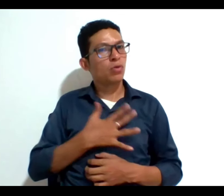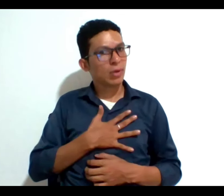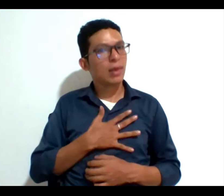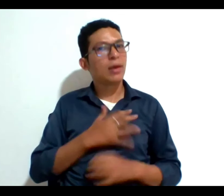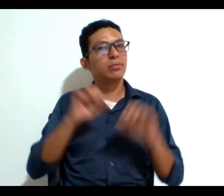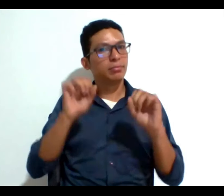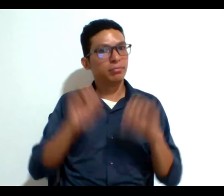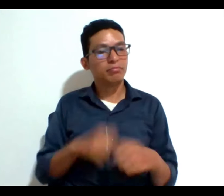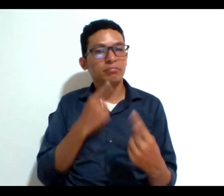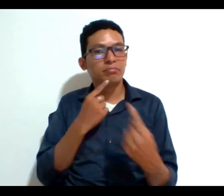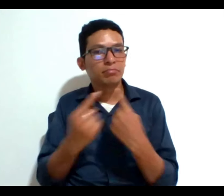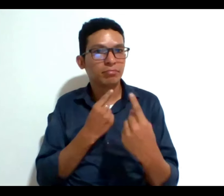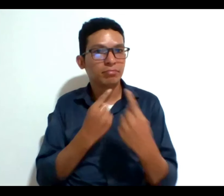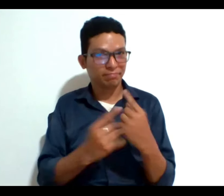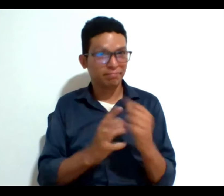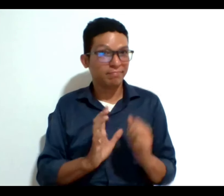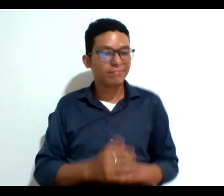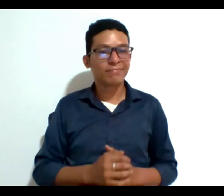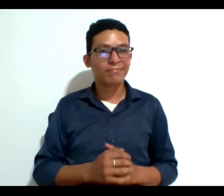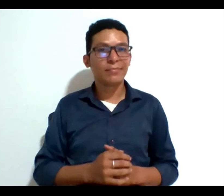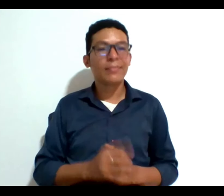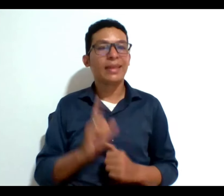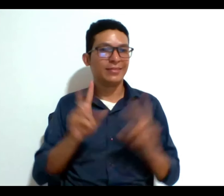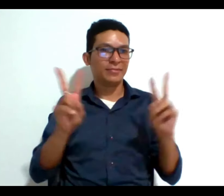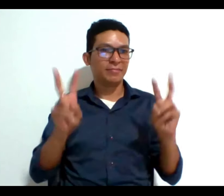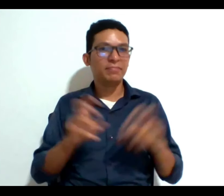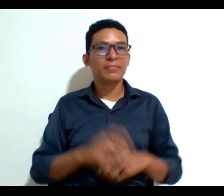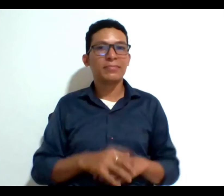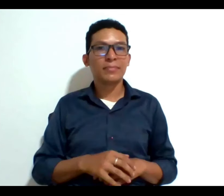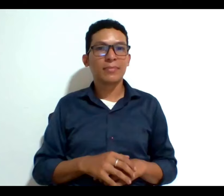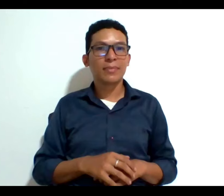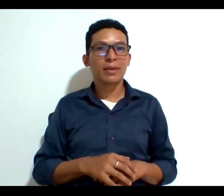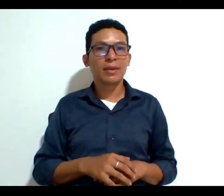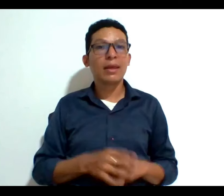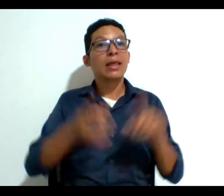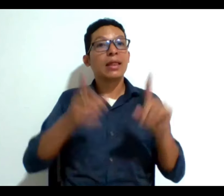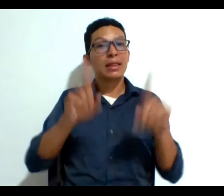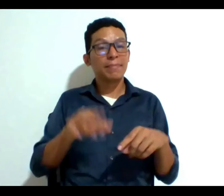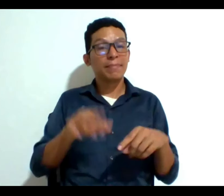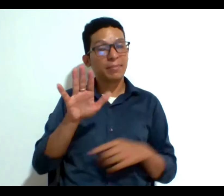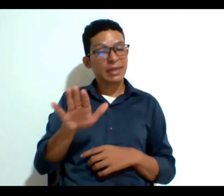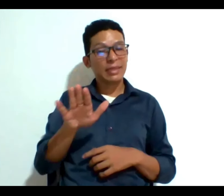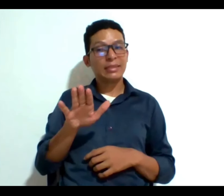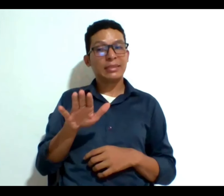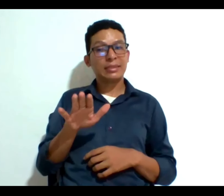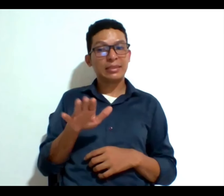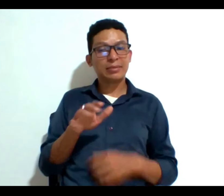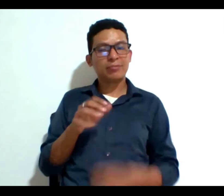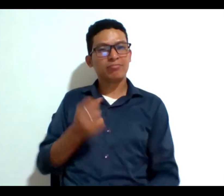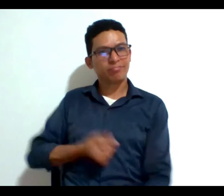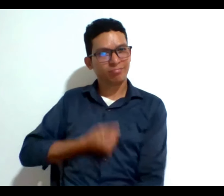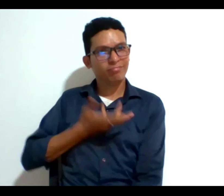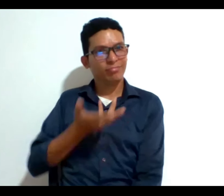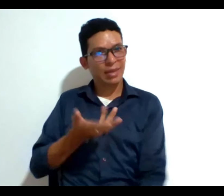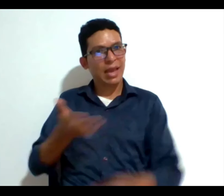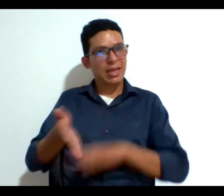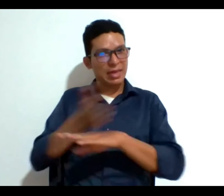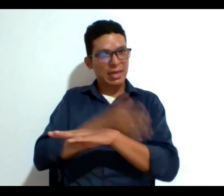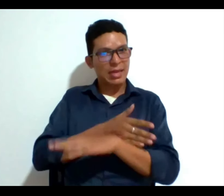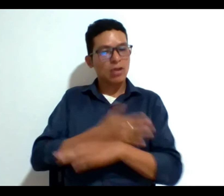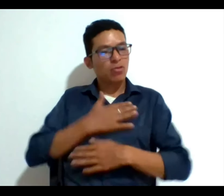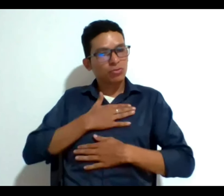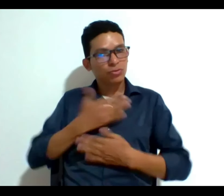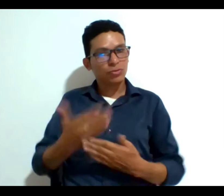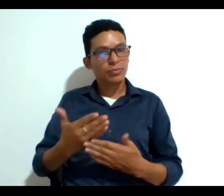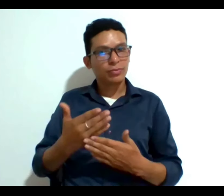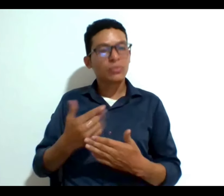hable y justamente de este tema y justamente teniendo esa habiendo expresado anticipadamente esa voluntad pues voy a